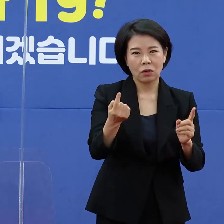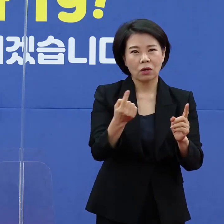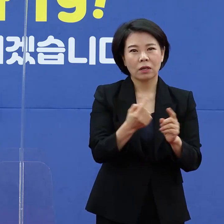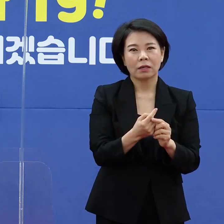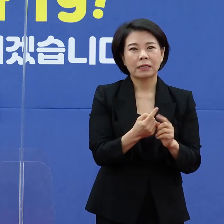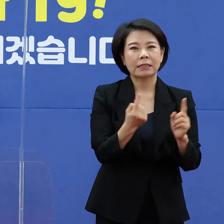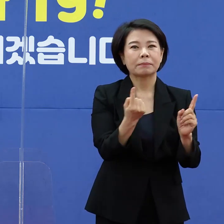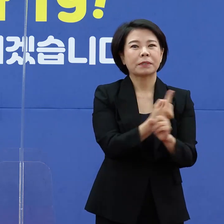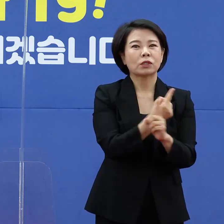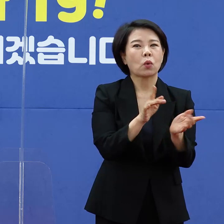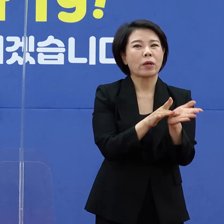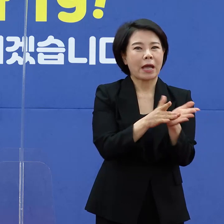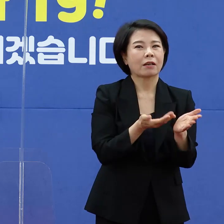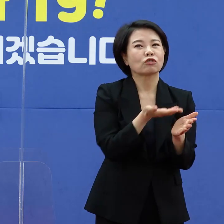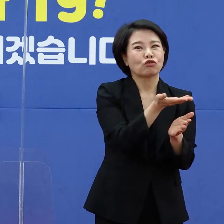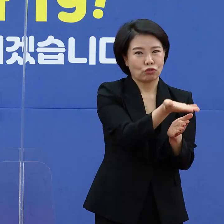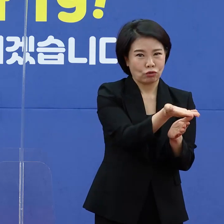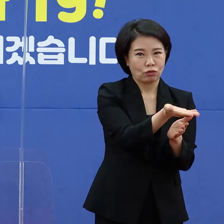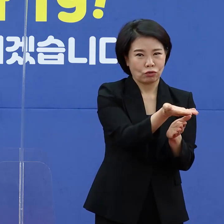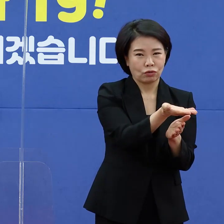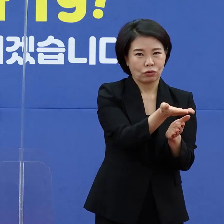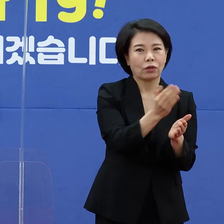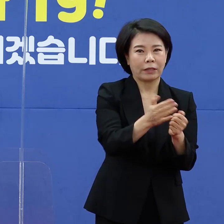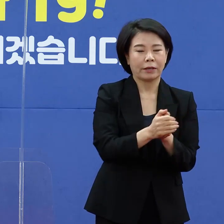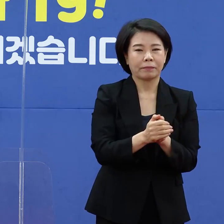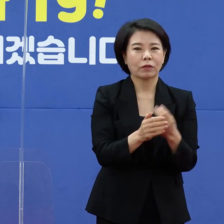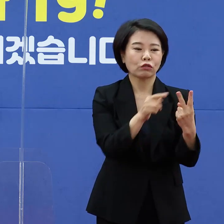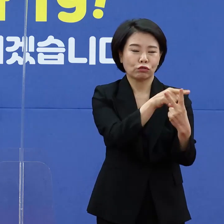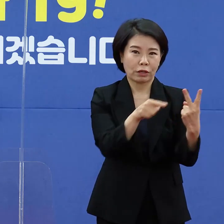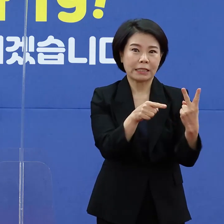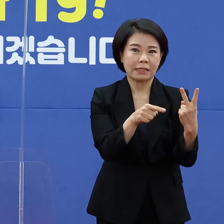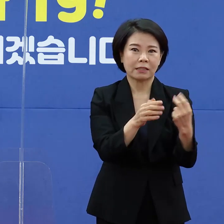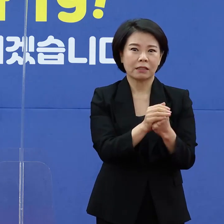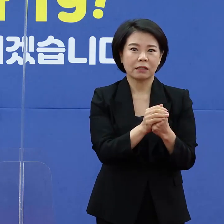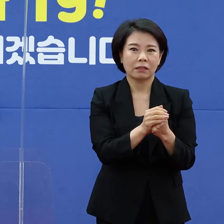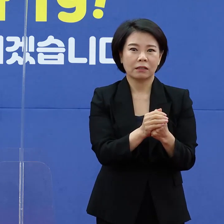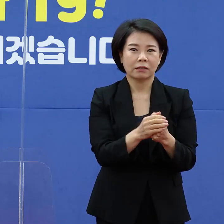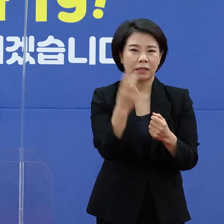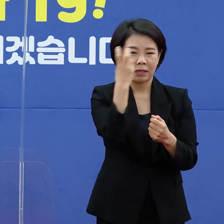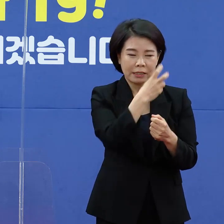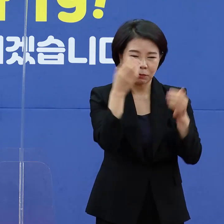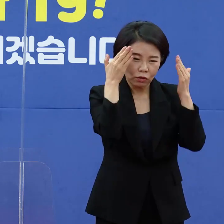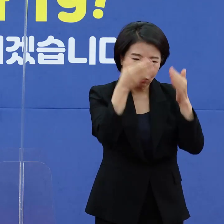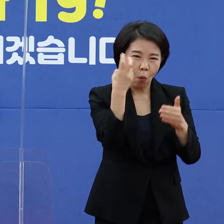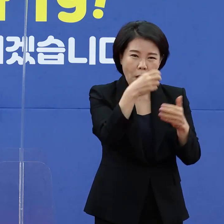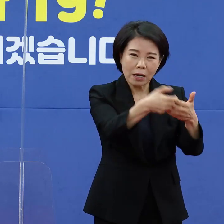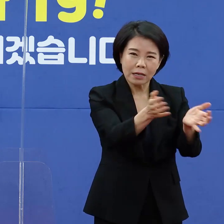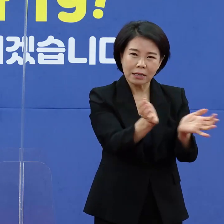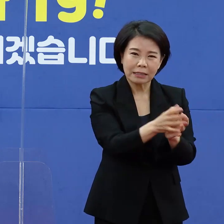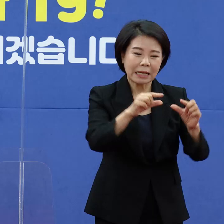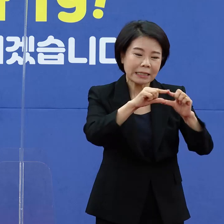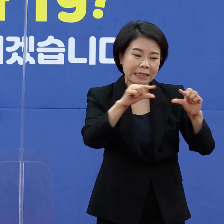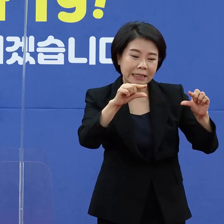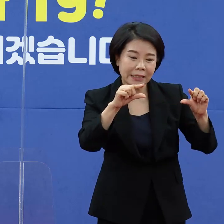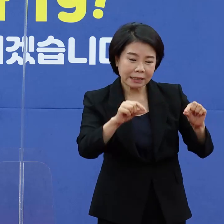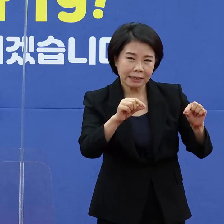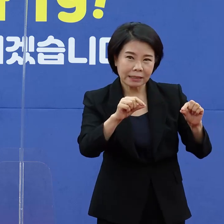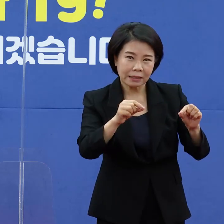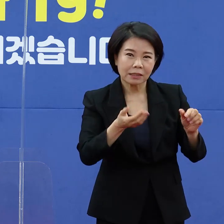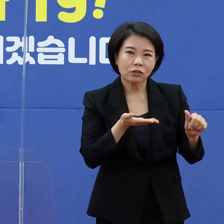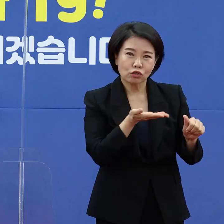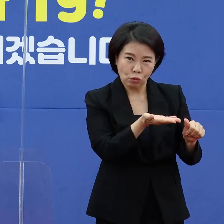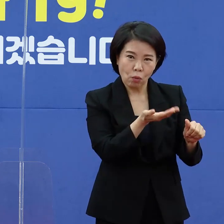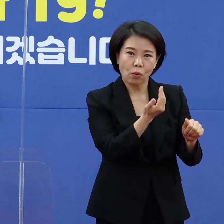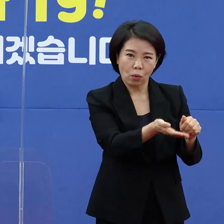먹는 대상자 등입니다. 고위험군인데 집중관리군에게는 키트가 지급이